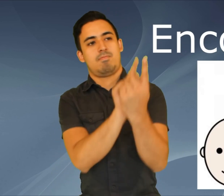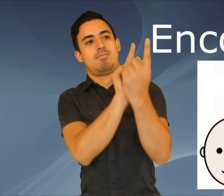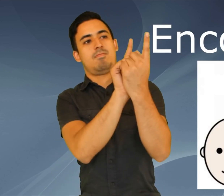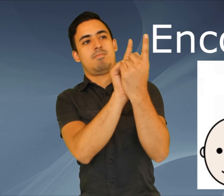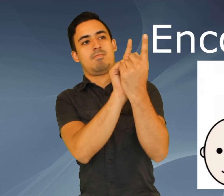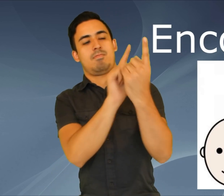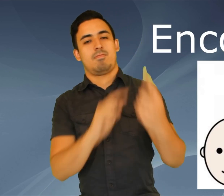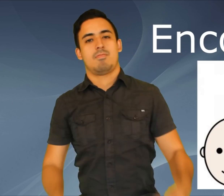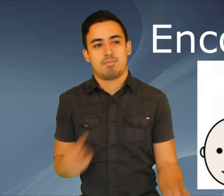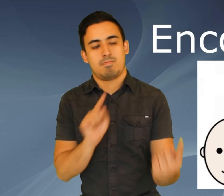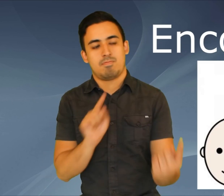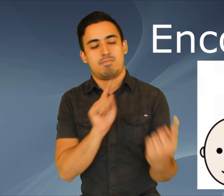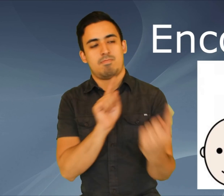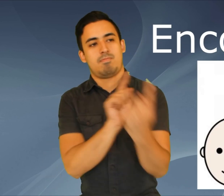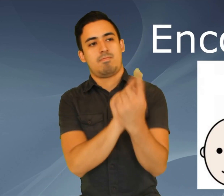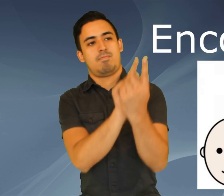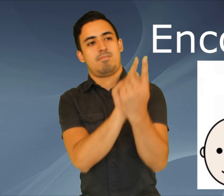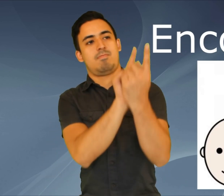encontrar encontrar